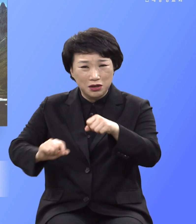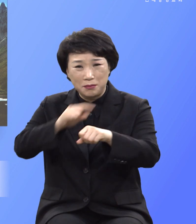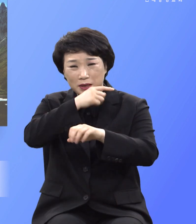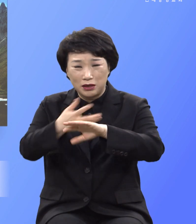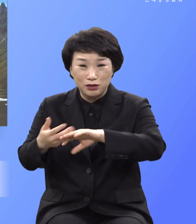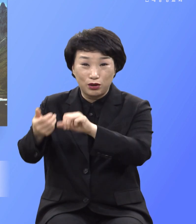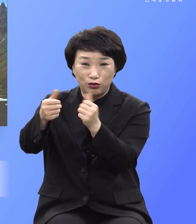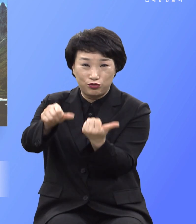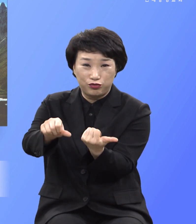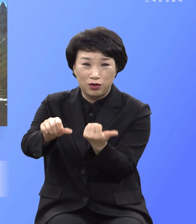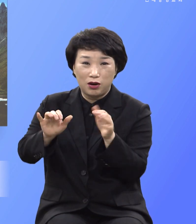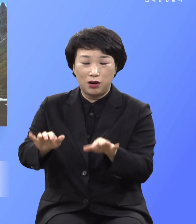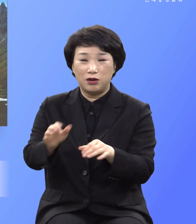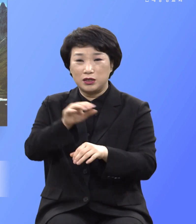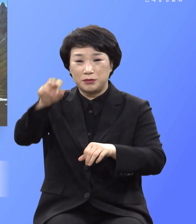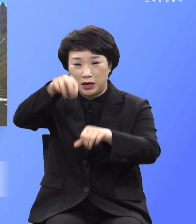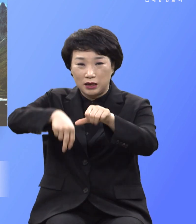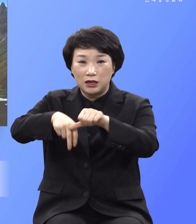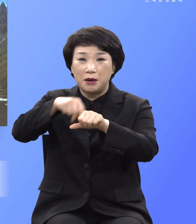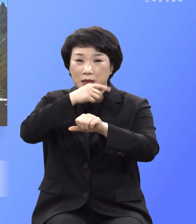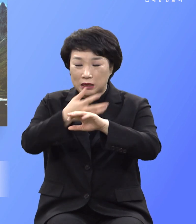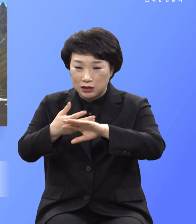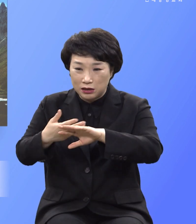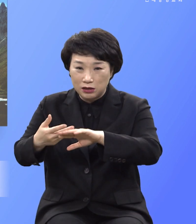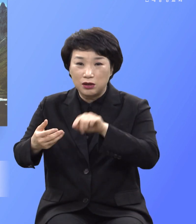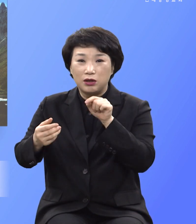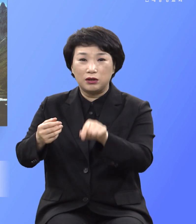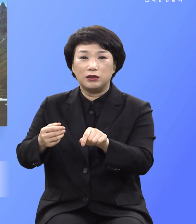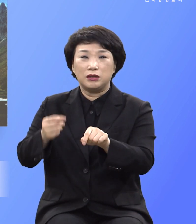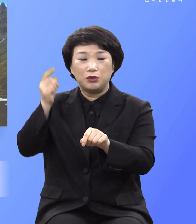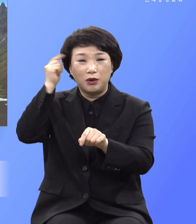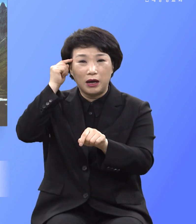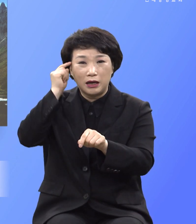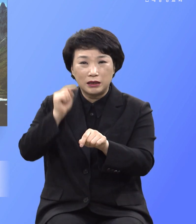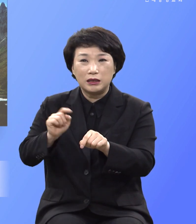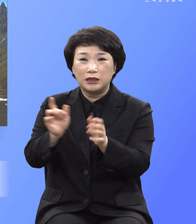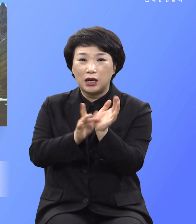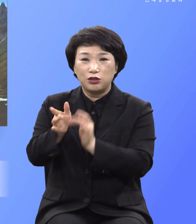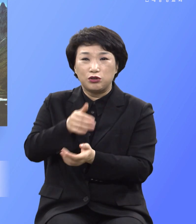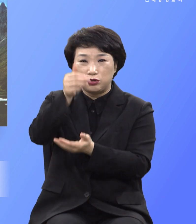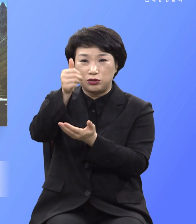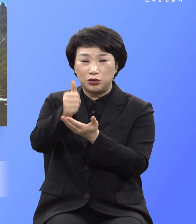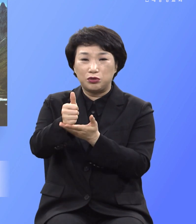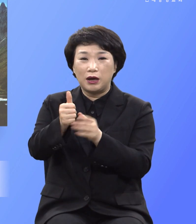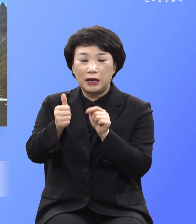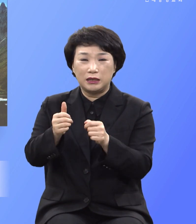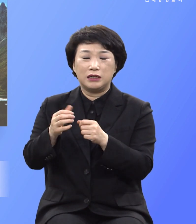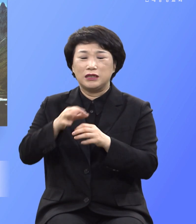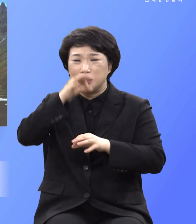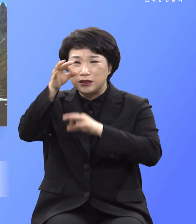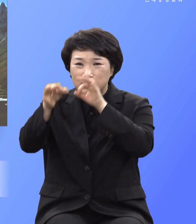십자가에서 피를 쏟아내신 예수 그리도의 그 절규의 신음소리는